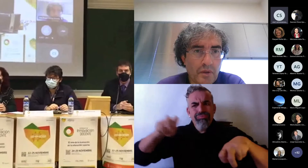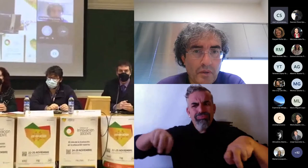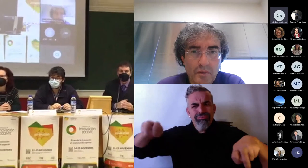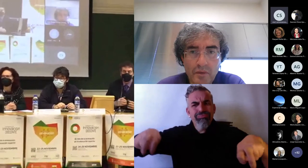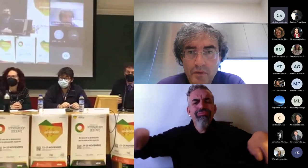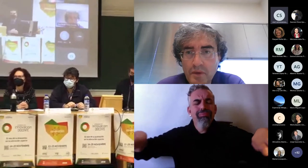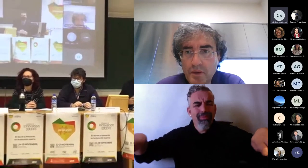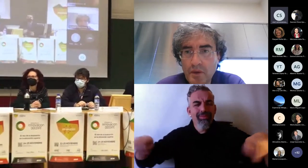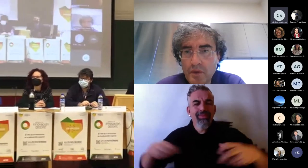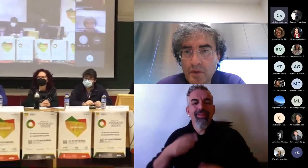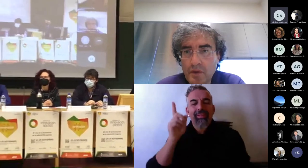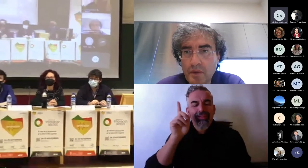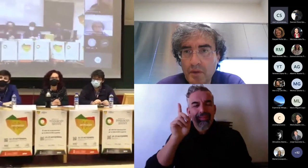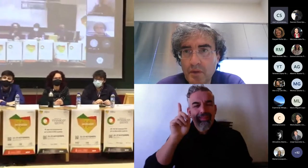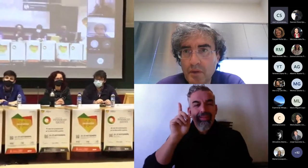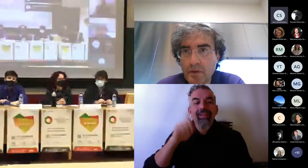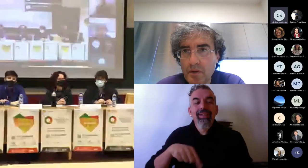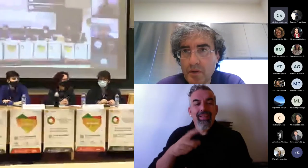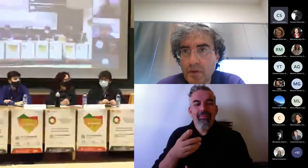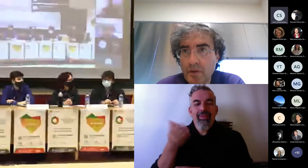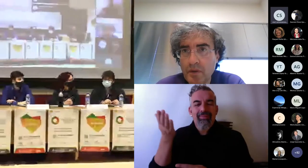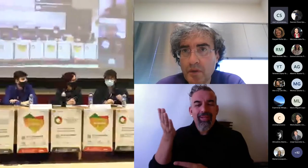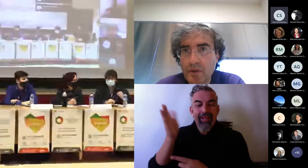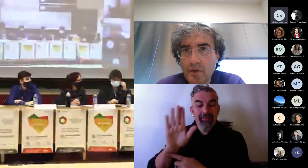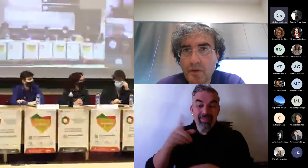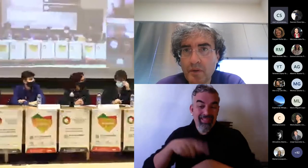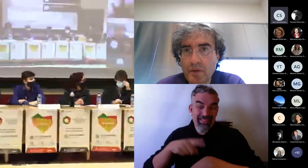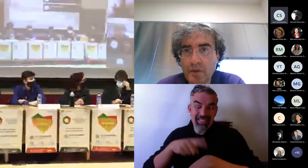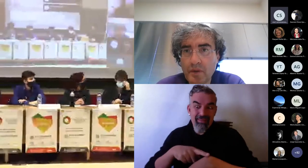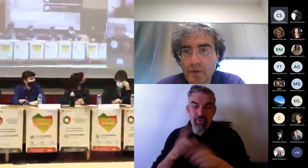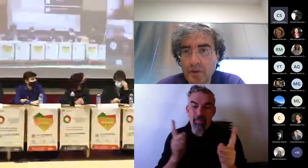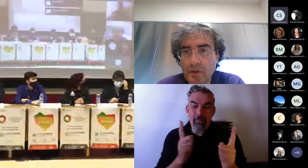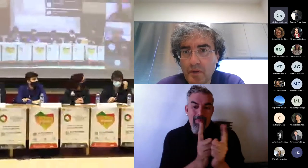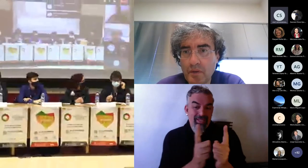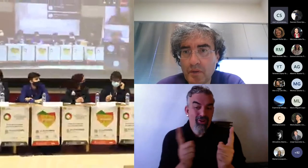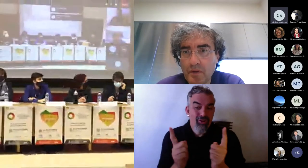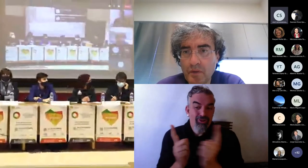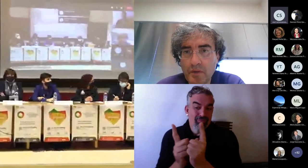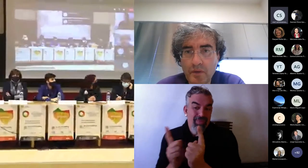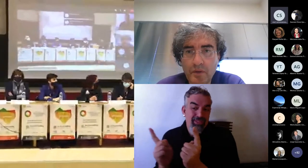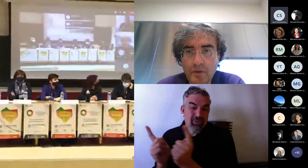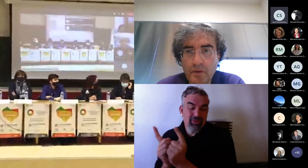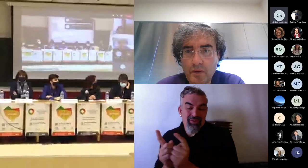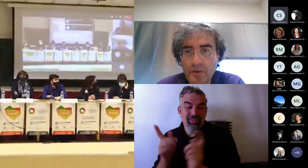y también tendremos un poco de menos tiempo cada uno para poder intervenir.